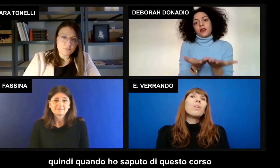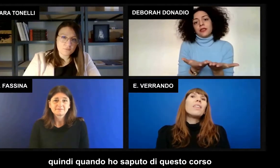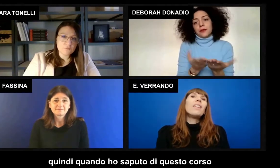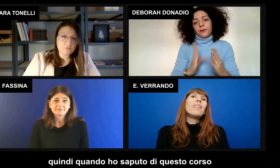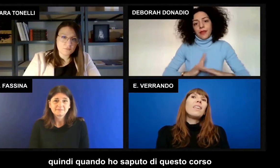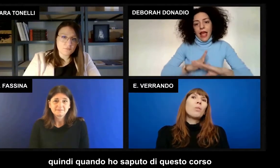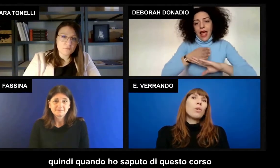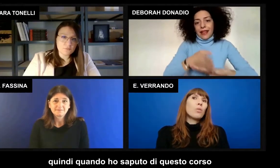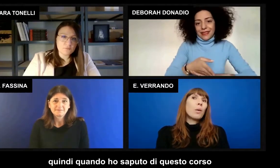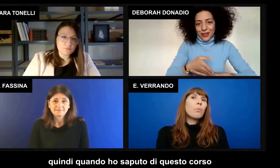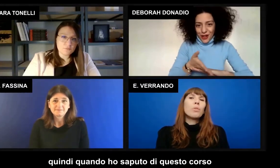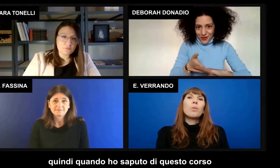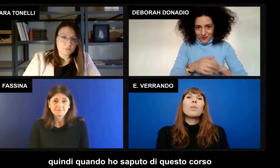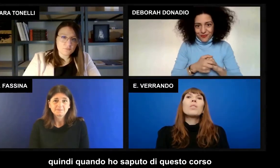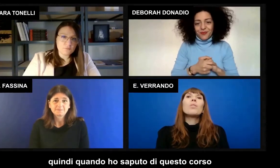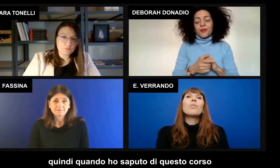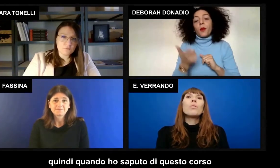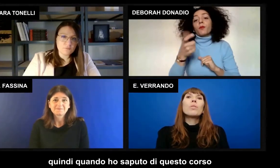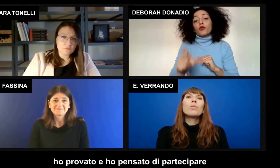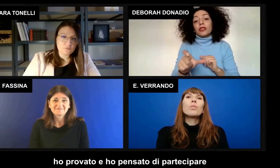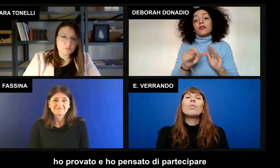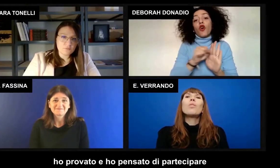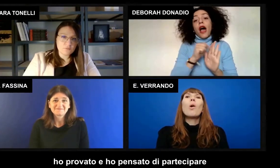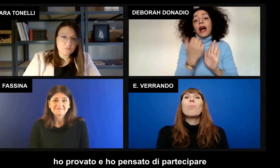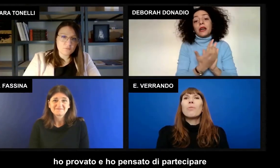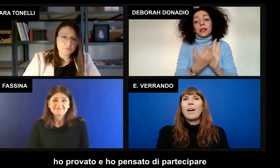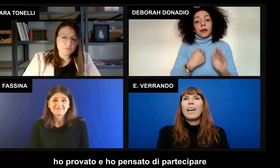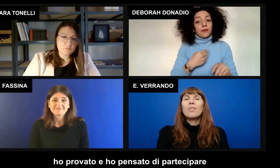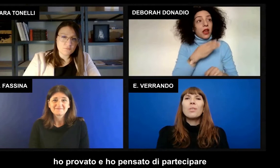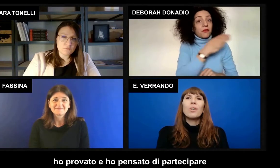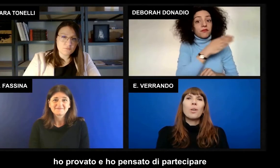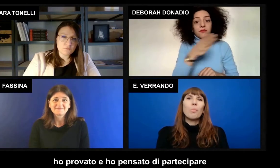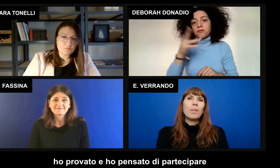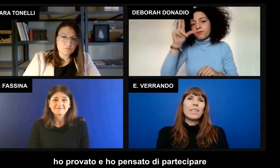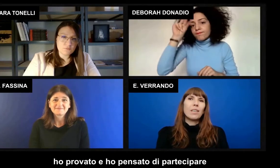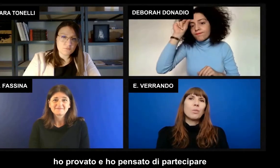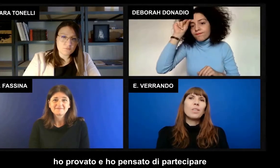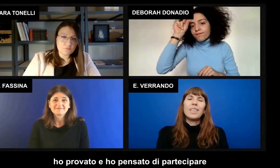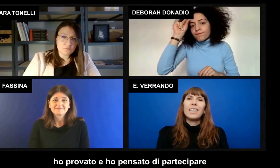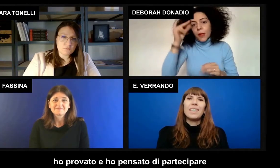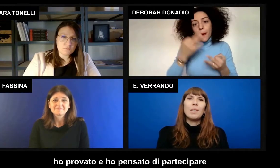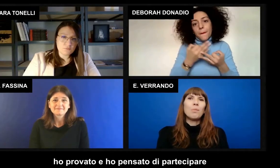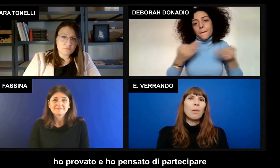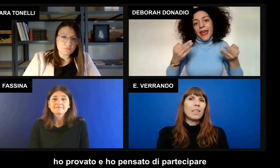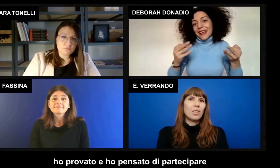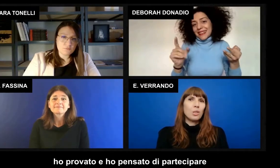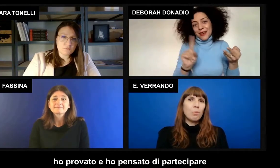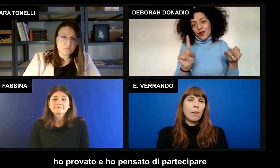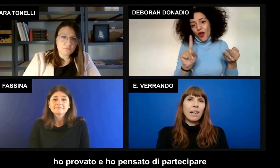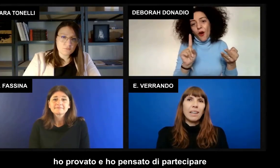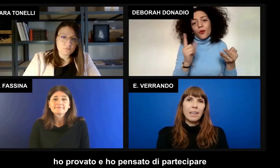Quindi quando ho saputo di questo corso ho provato e ho pensato di partecipare.